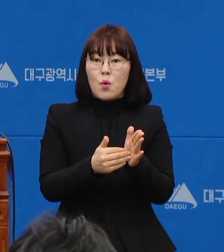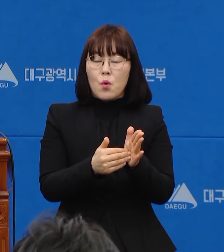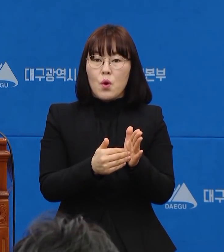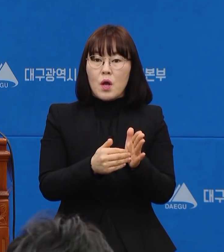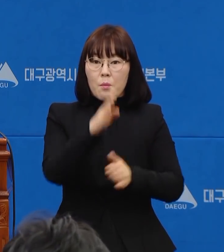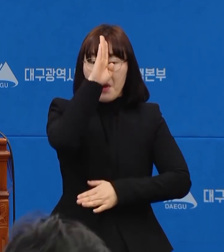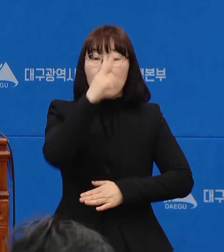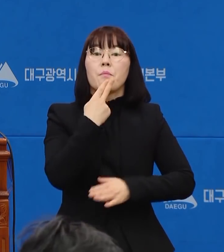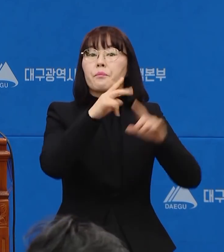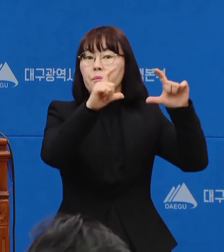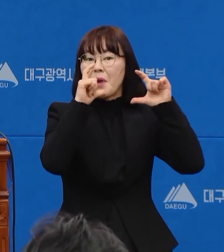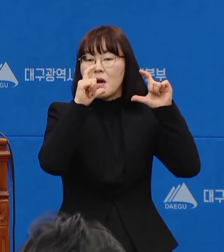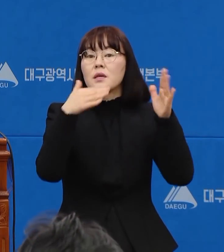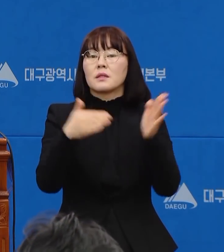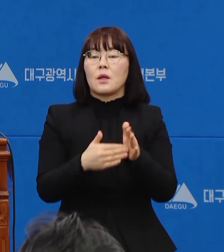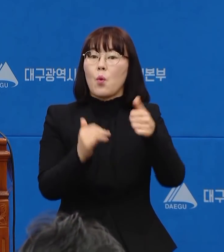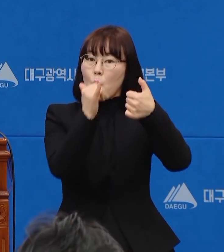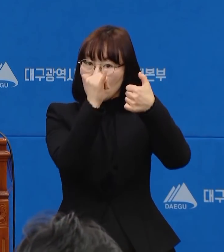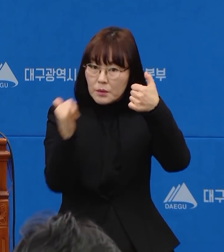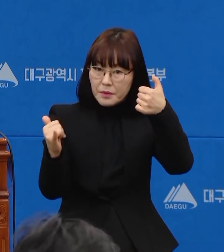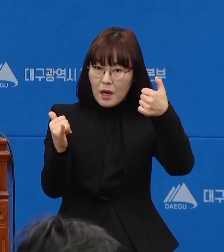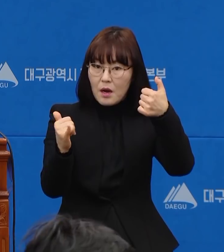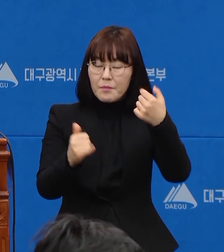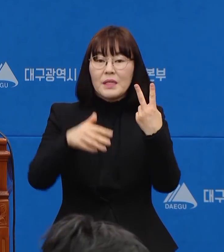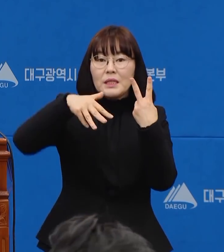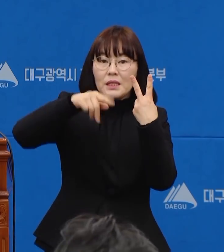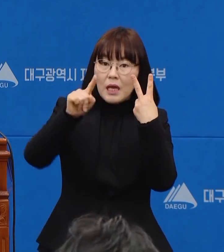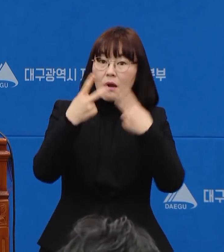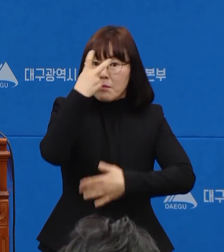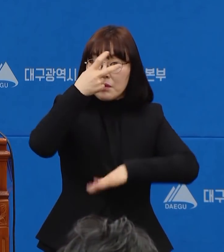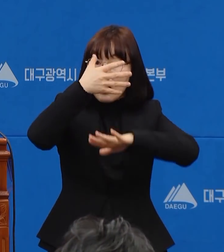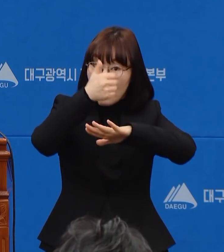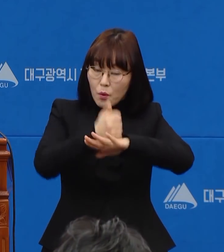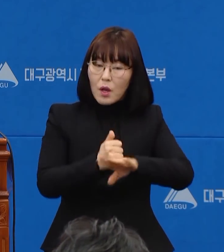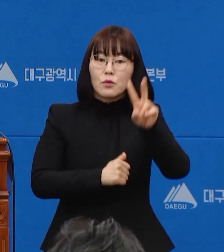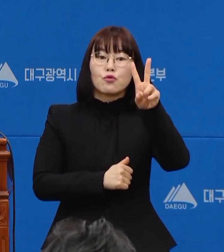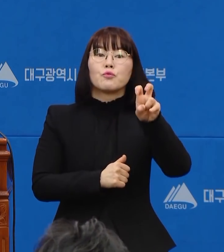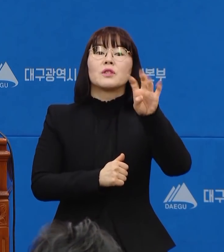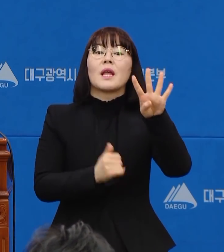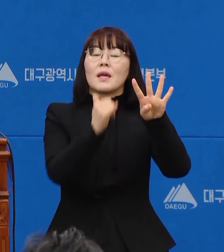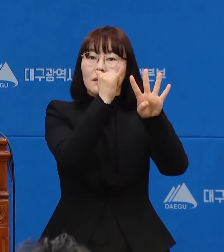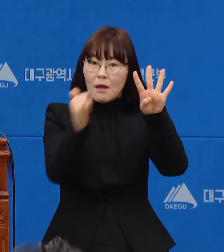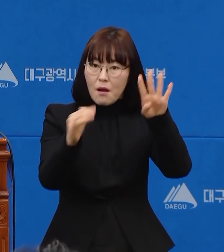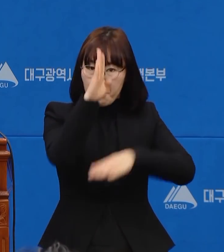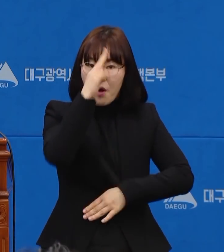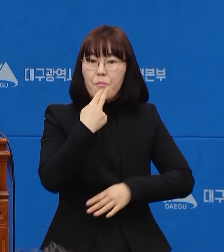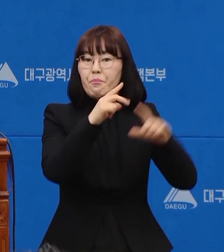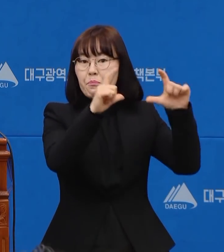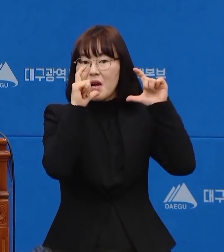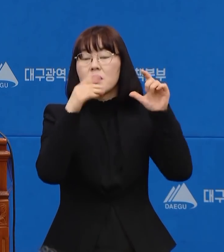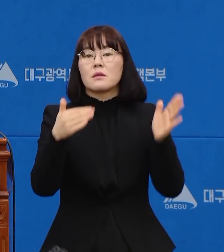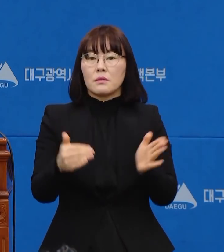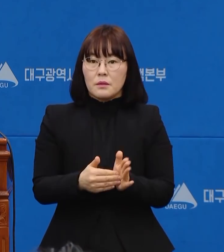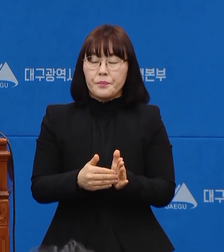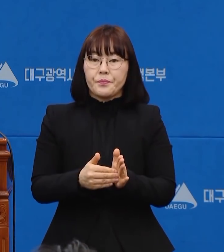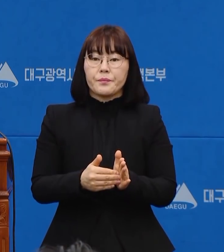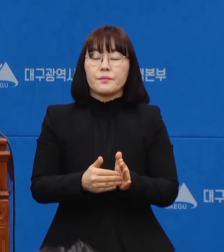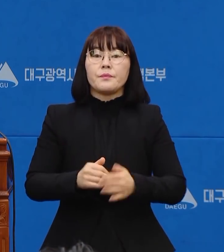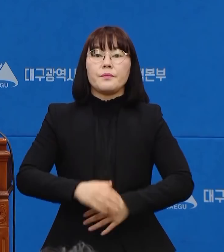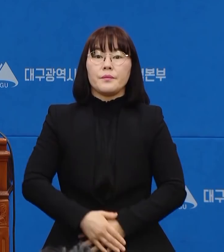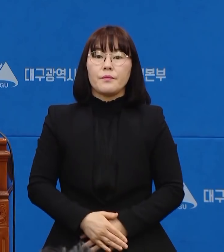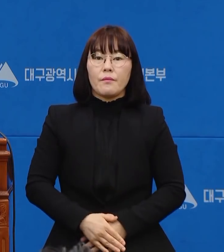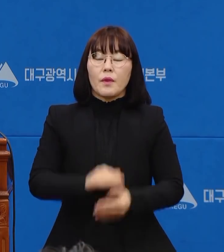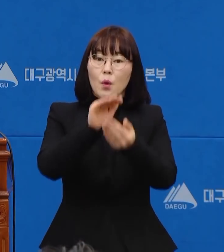음성으로 판정된 50명에 대한 2차 검사 결과 24명이 음성 판정을 받았습니다. 또